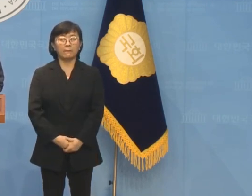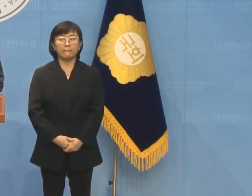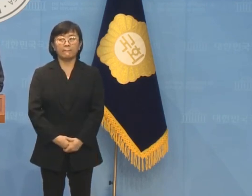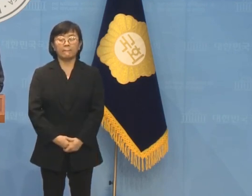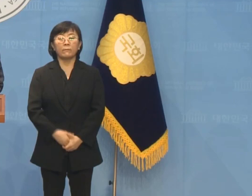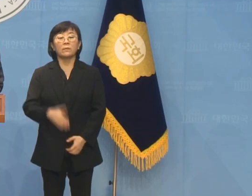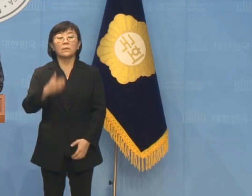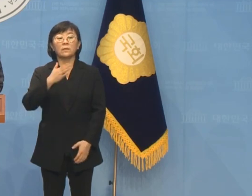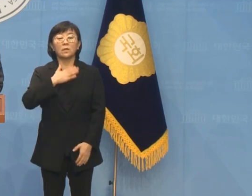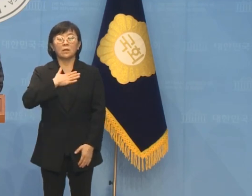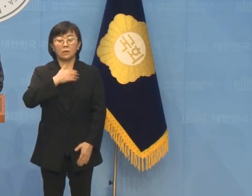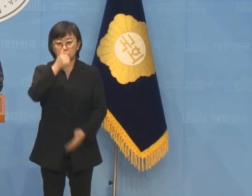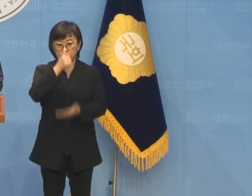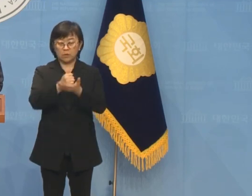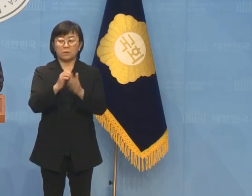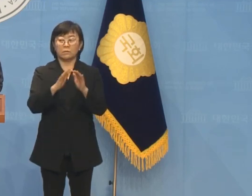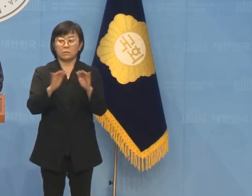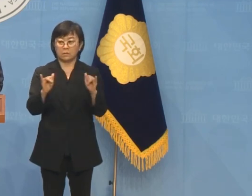제가 재인입니다.